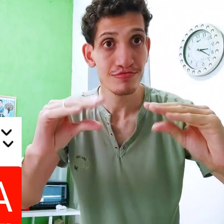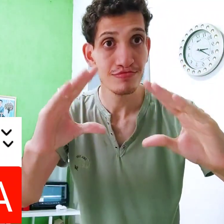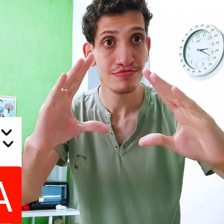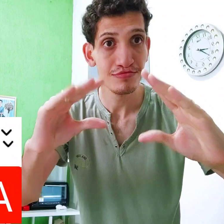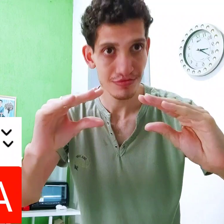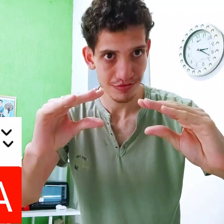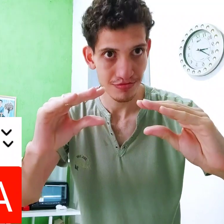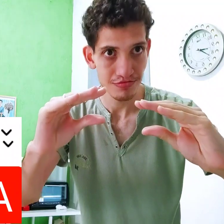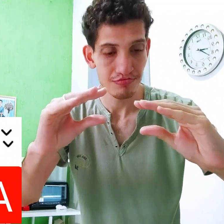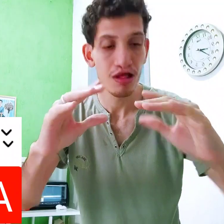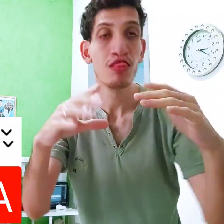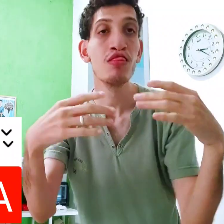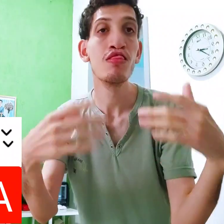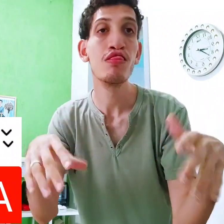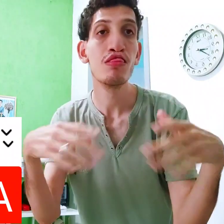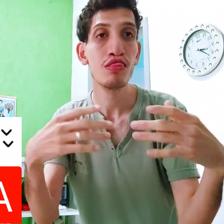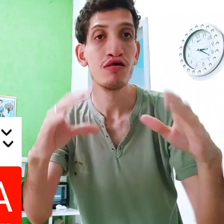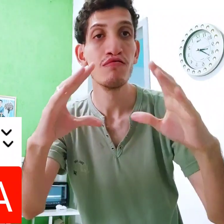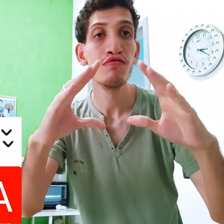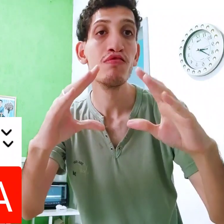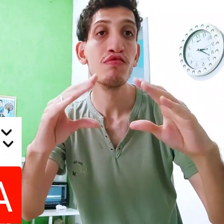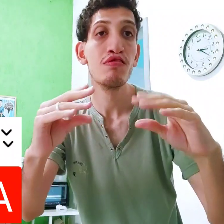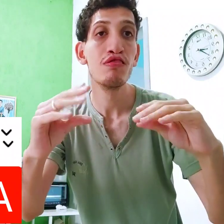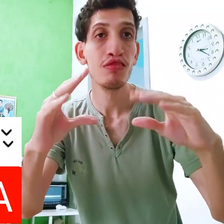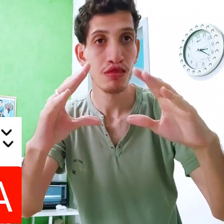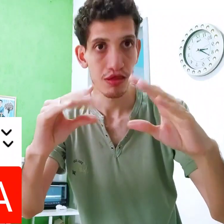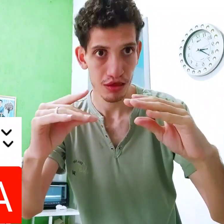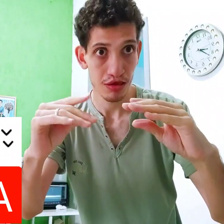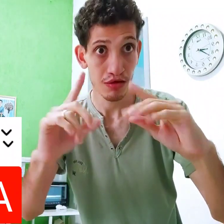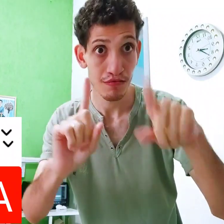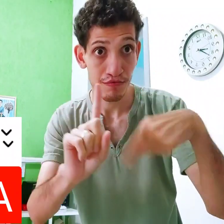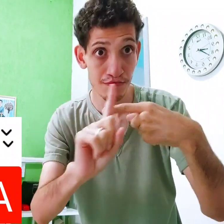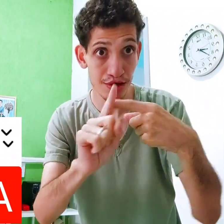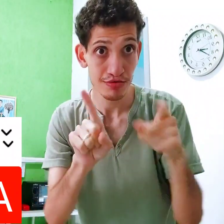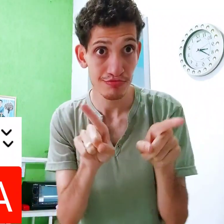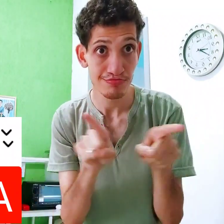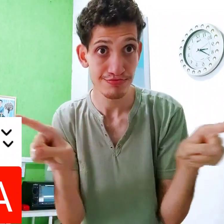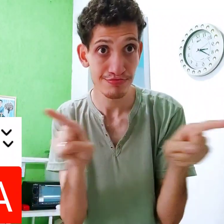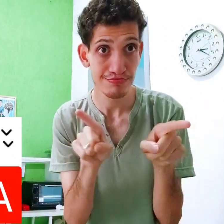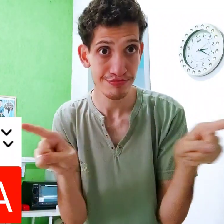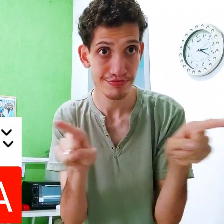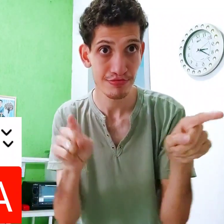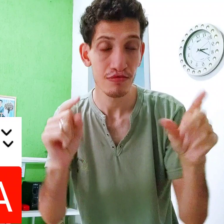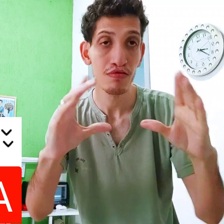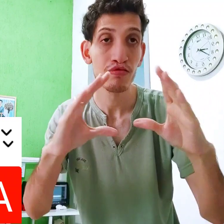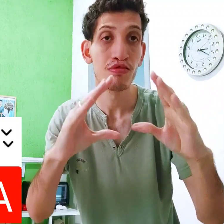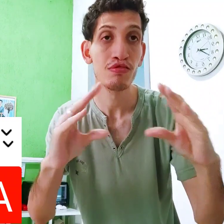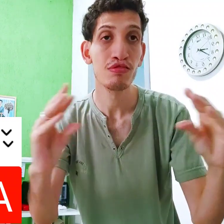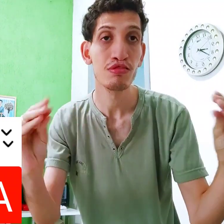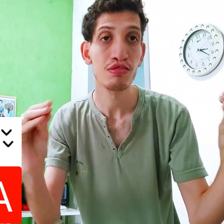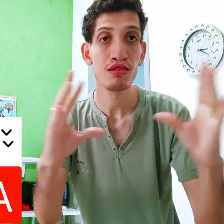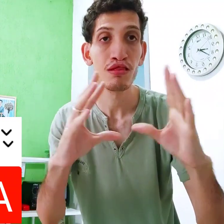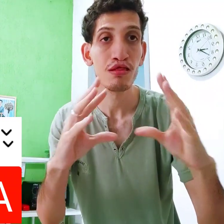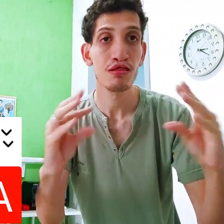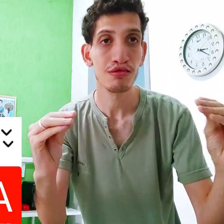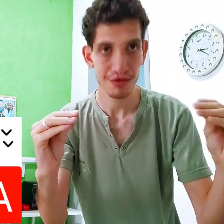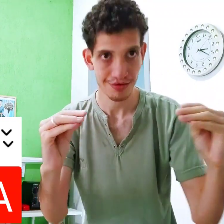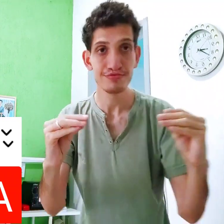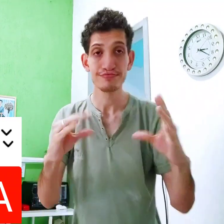A movimentação É assim E mão mole E indo para os lados